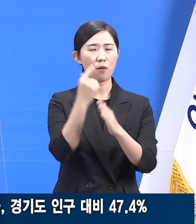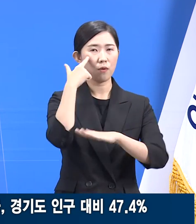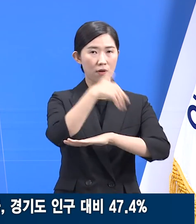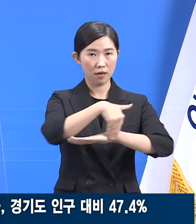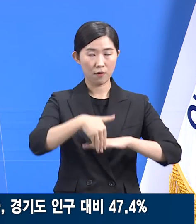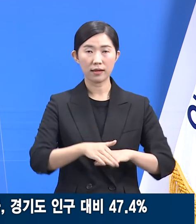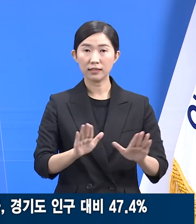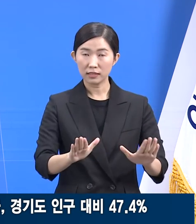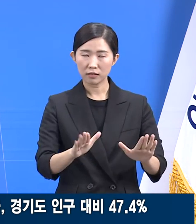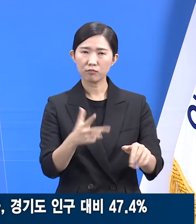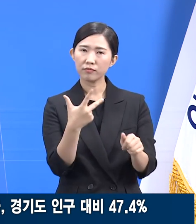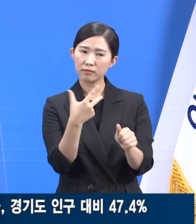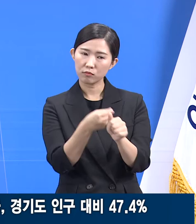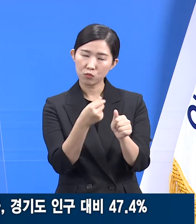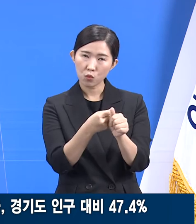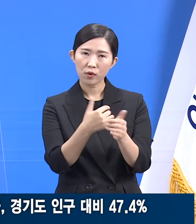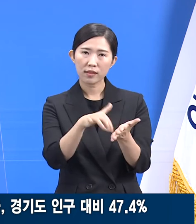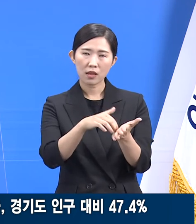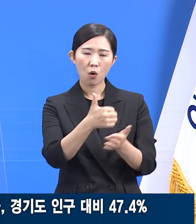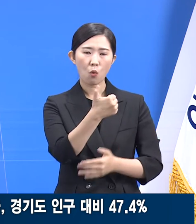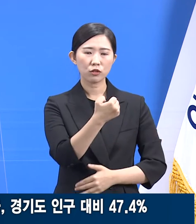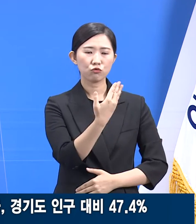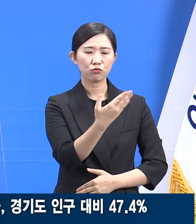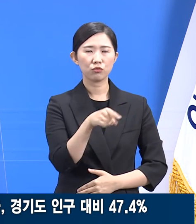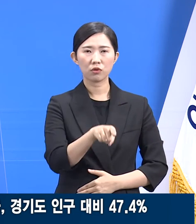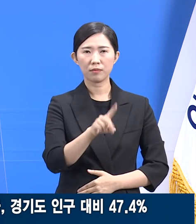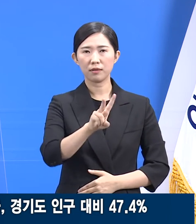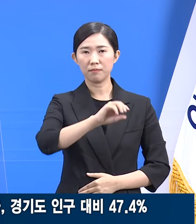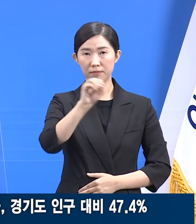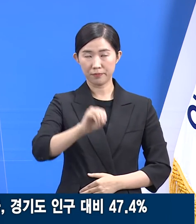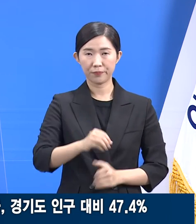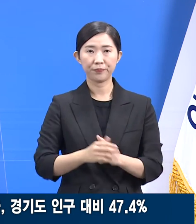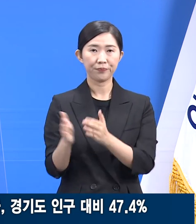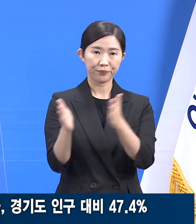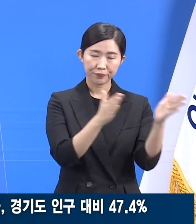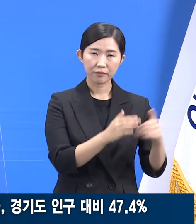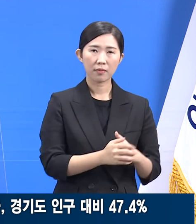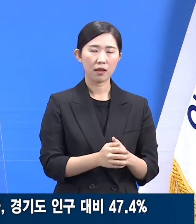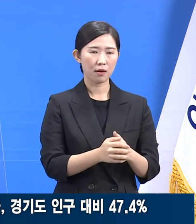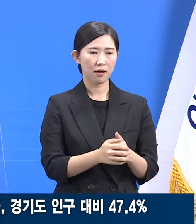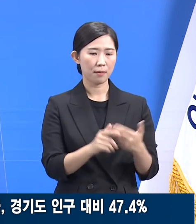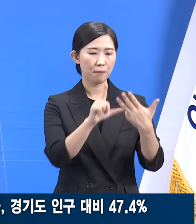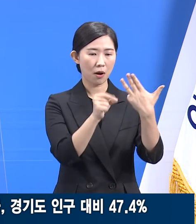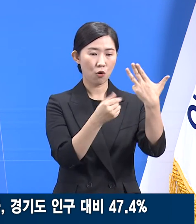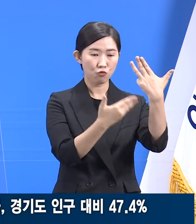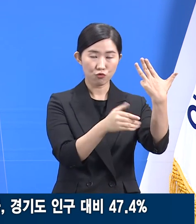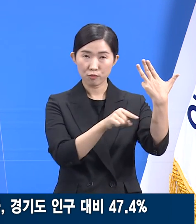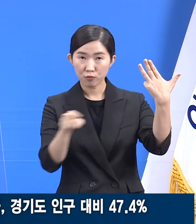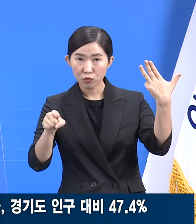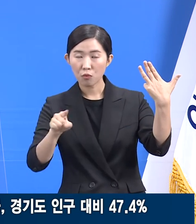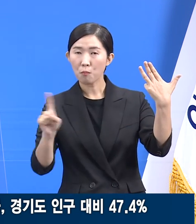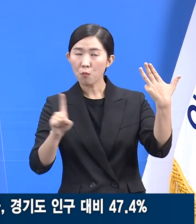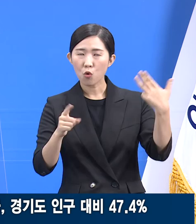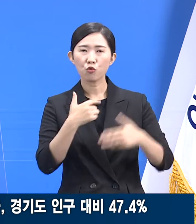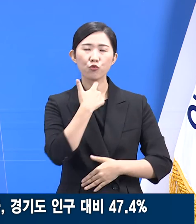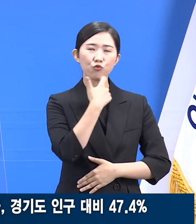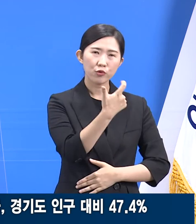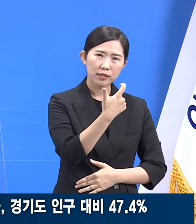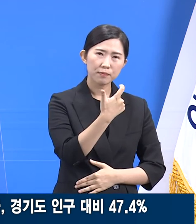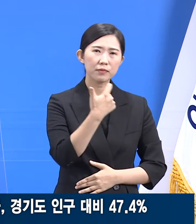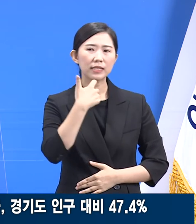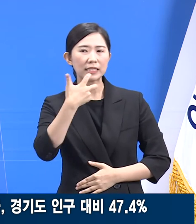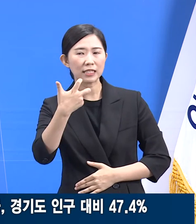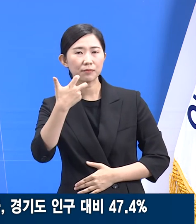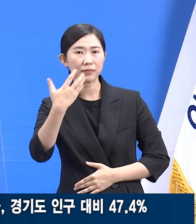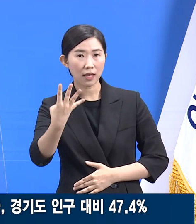현재 접종률은 59.2%입니다. 또한 지난 9일부터 시작된 60세에서 74세 미접종자